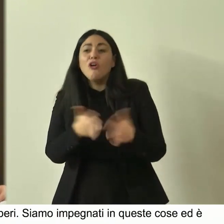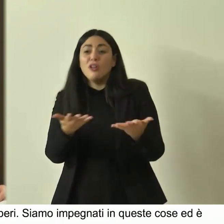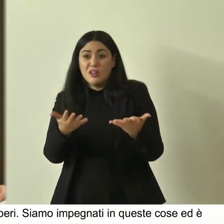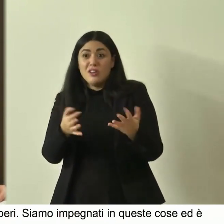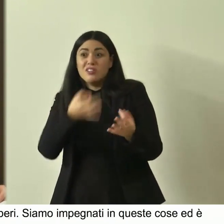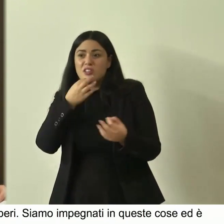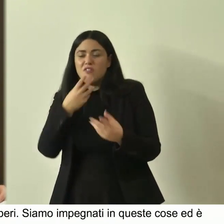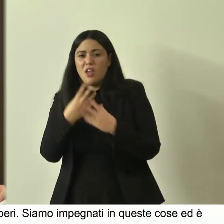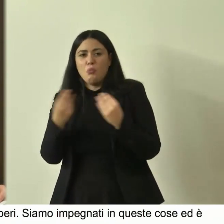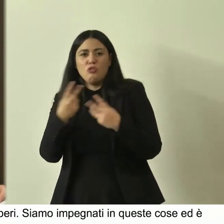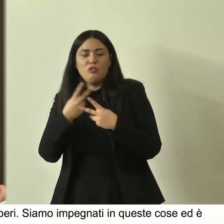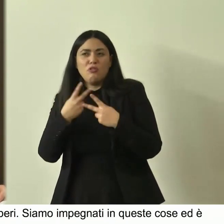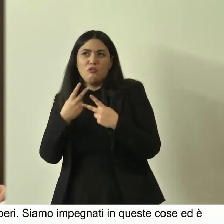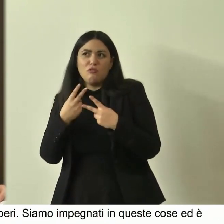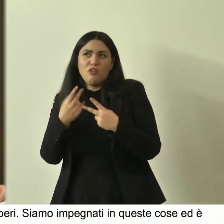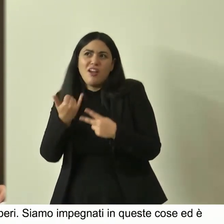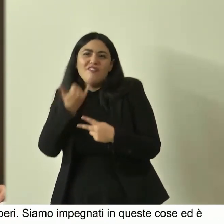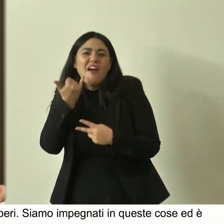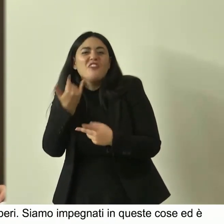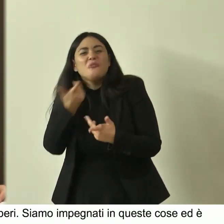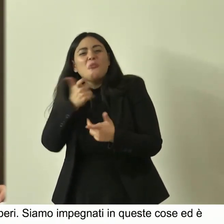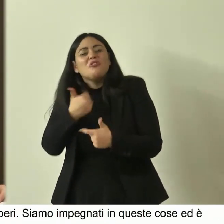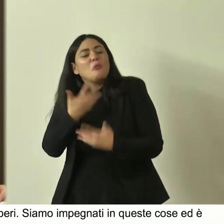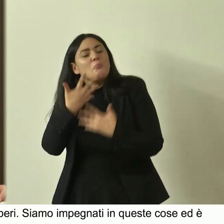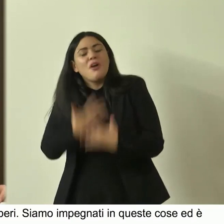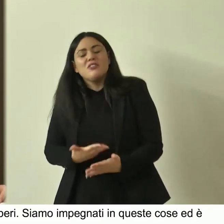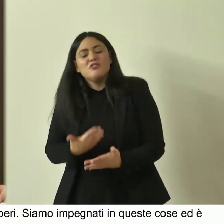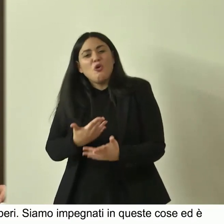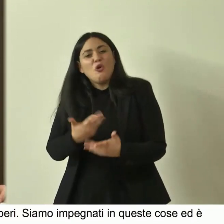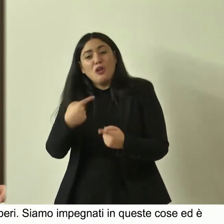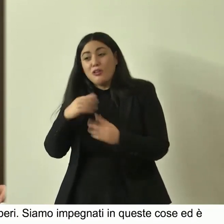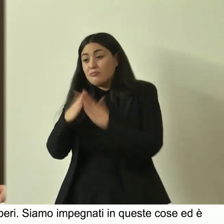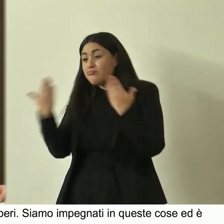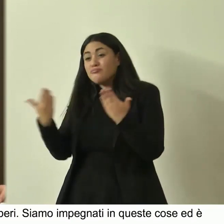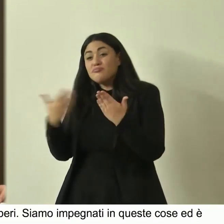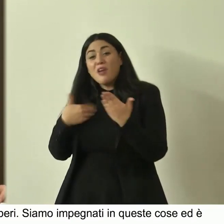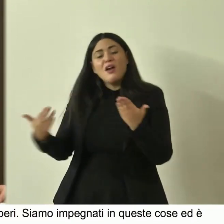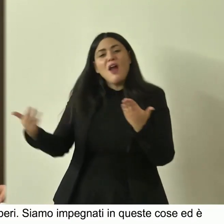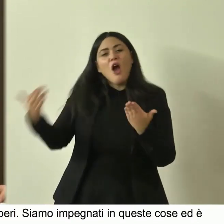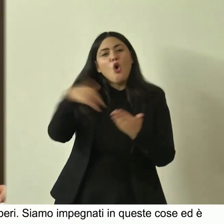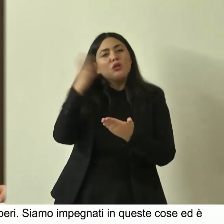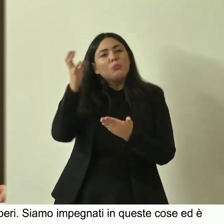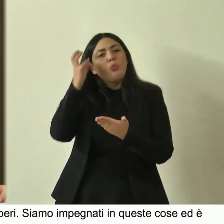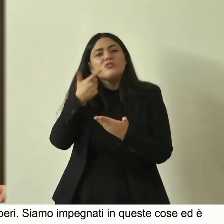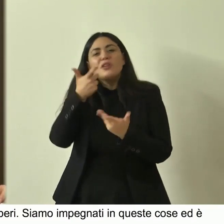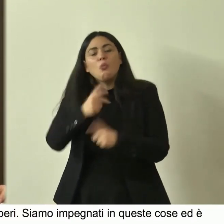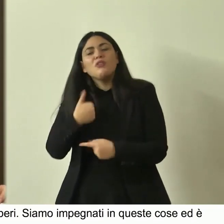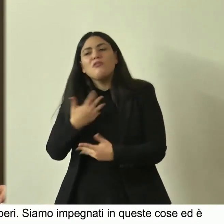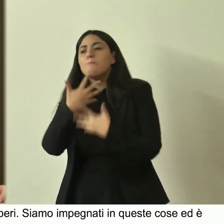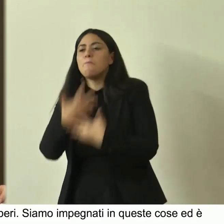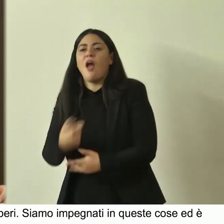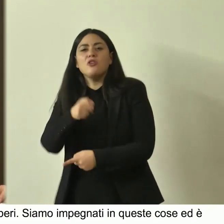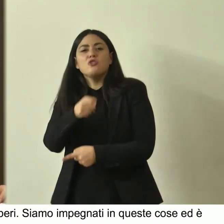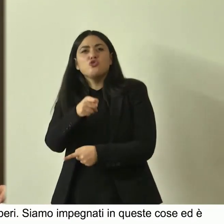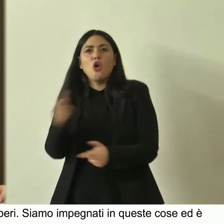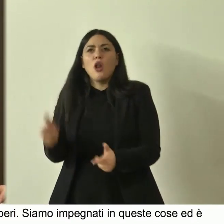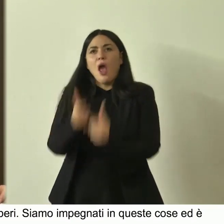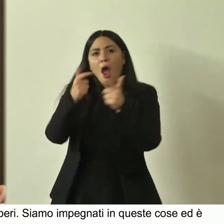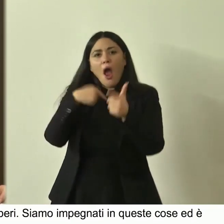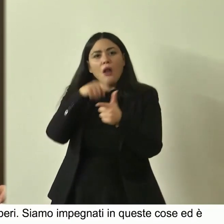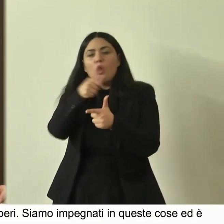che anche l'ambientologia è nata un po' da questo programma e io l'ho anche riconosciuto perché ho visto quanto sia